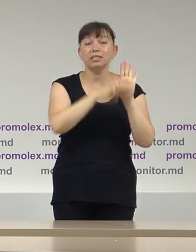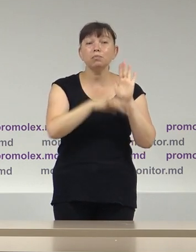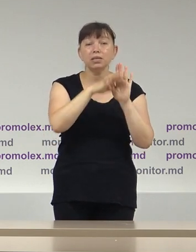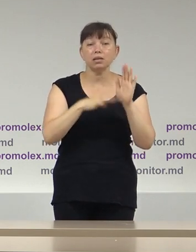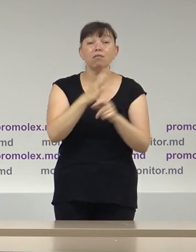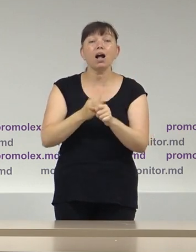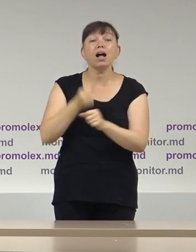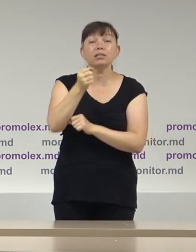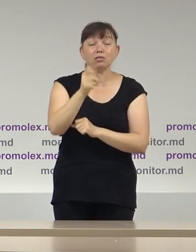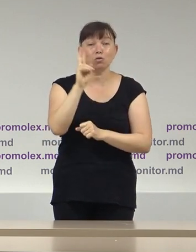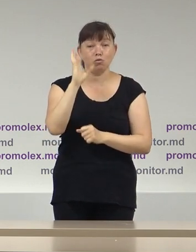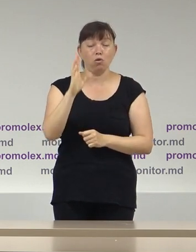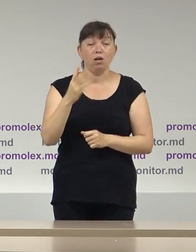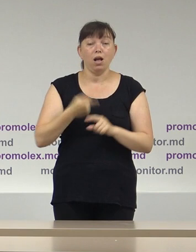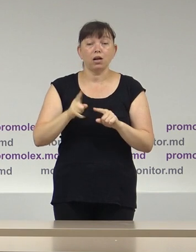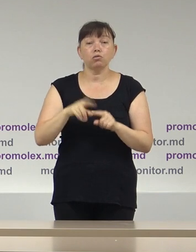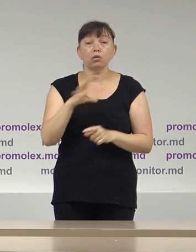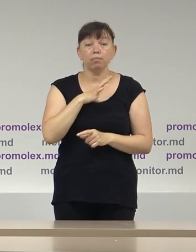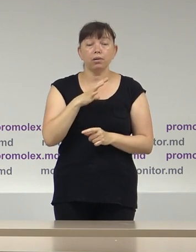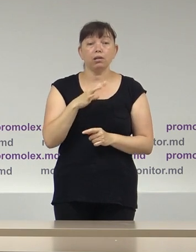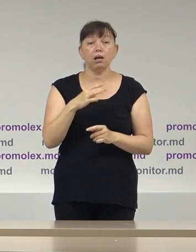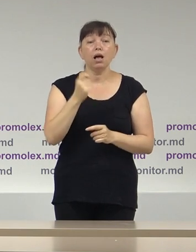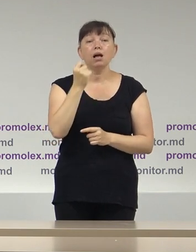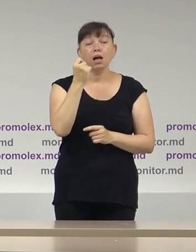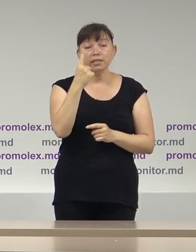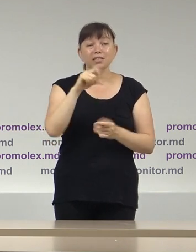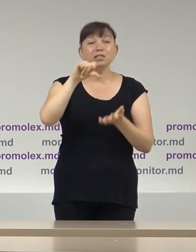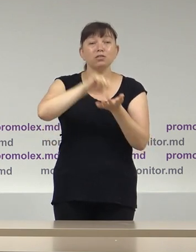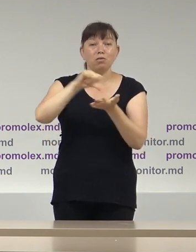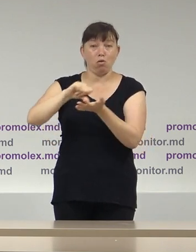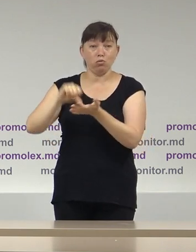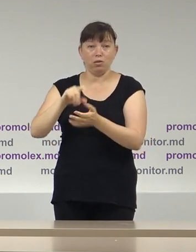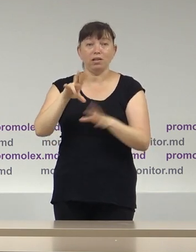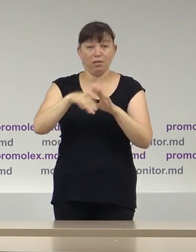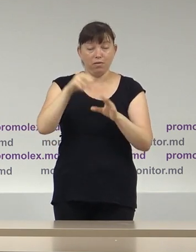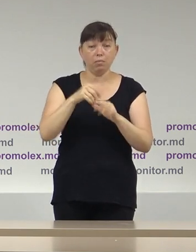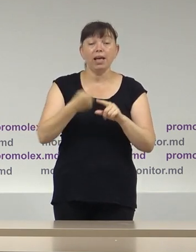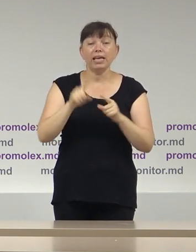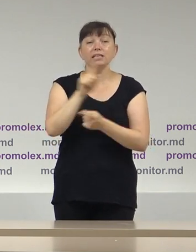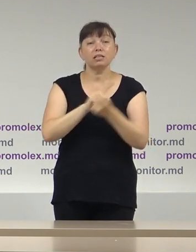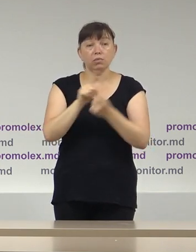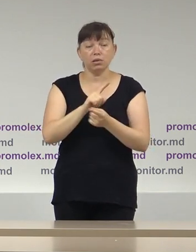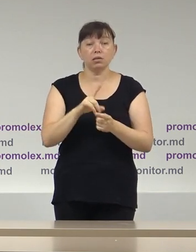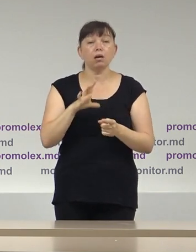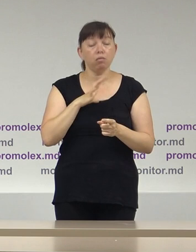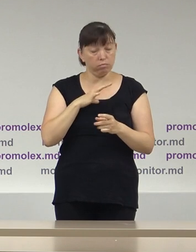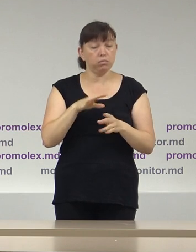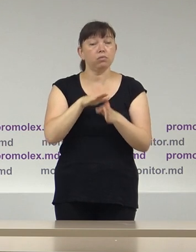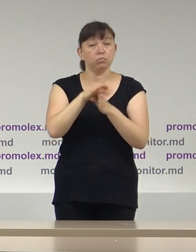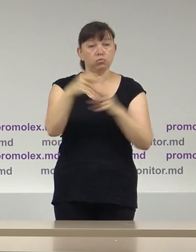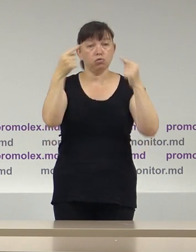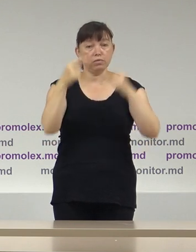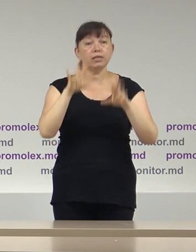candidați, care a avut loc în cazul acel puțin 11 concurenți. Aceste modificări au respectat prevederile